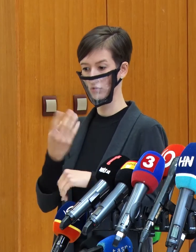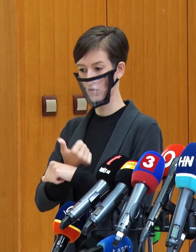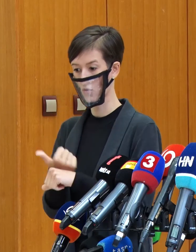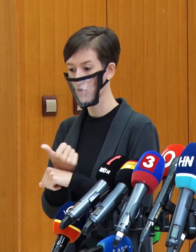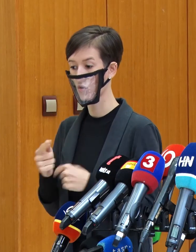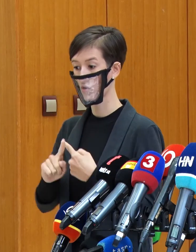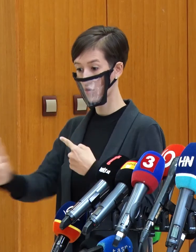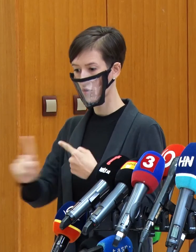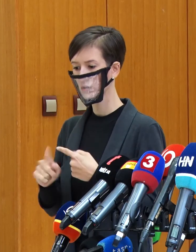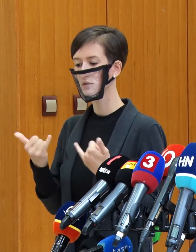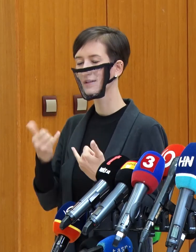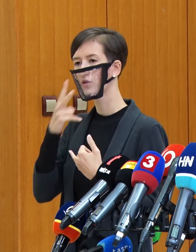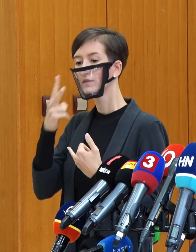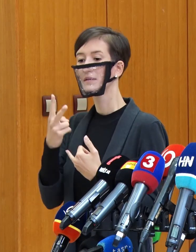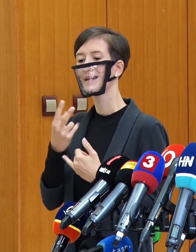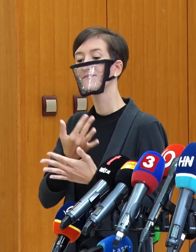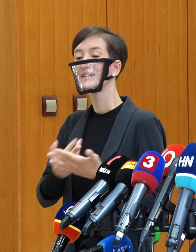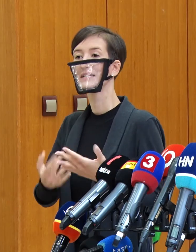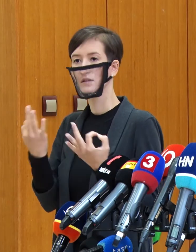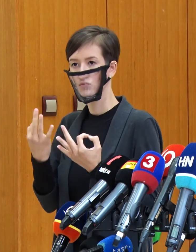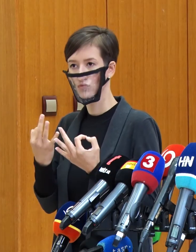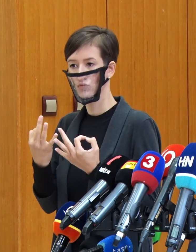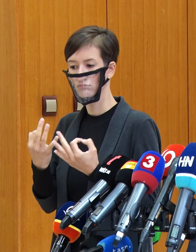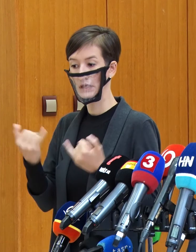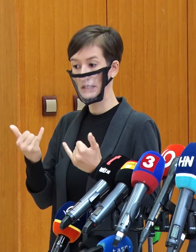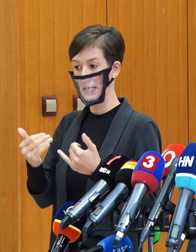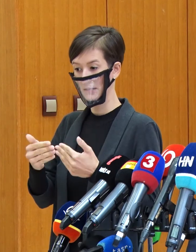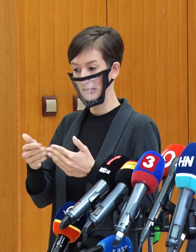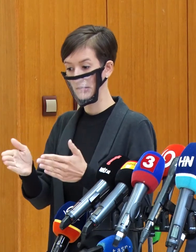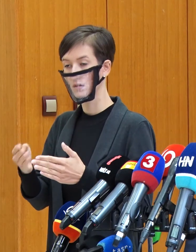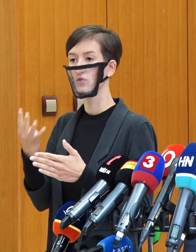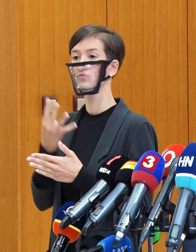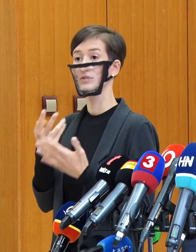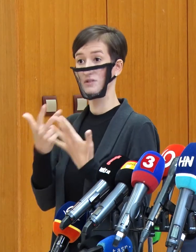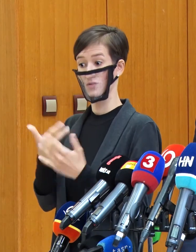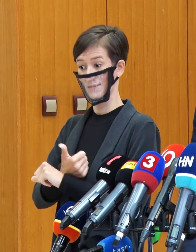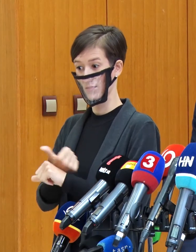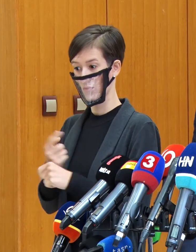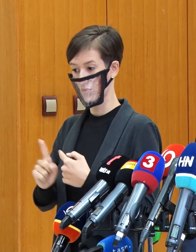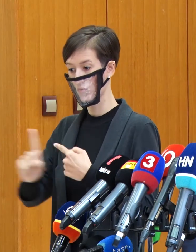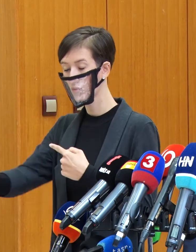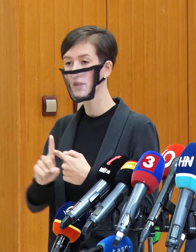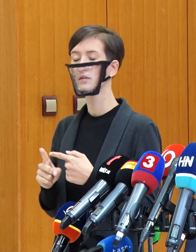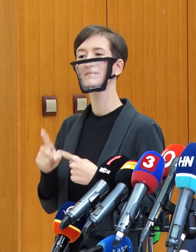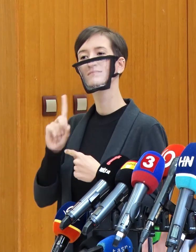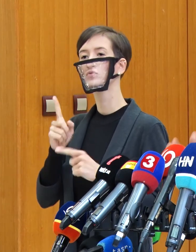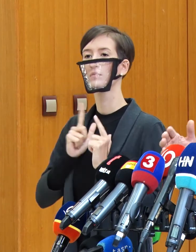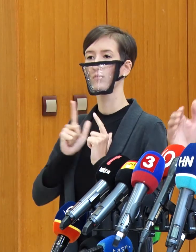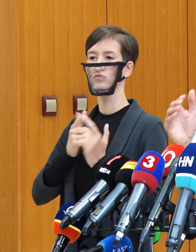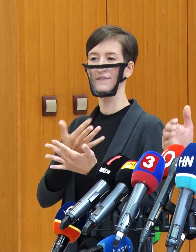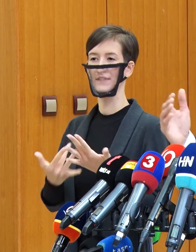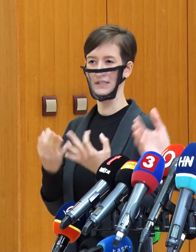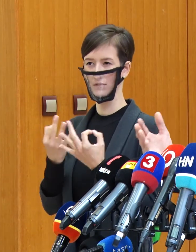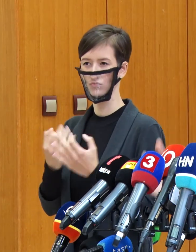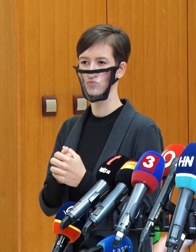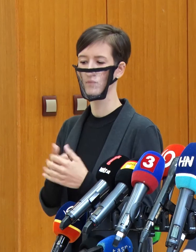prejavujú naozaj na epidemiologickej situácii. Považal by som za predčasné, ak nie nezodpovedné, povedať dnes nejaký